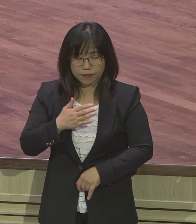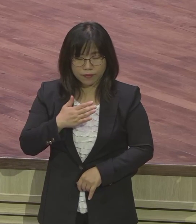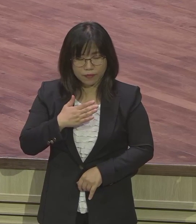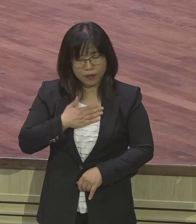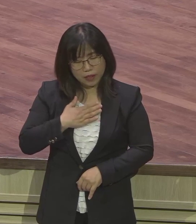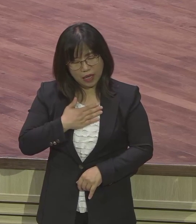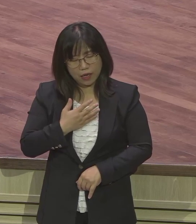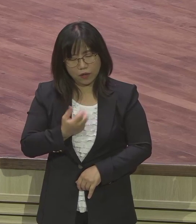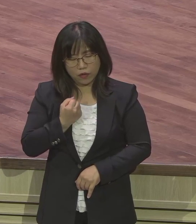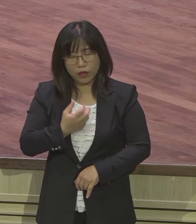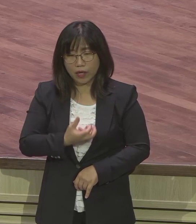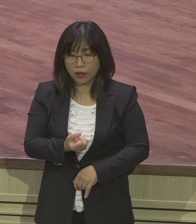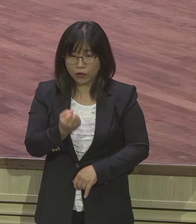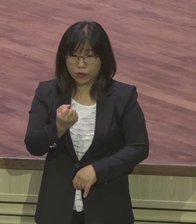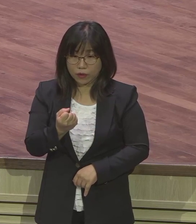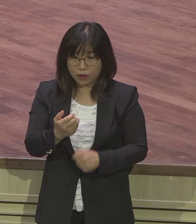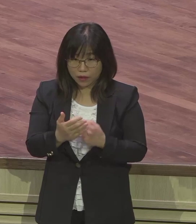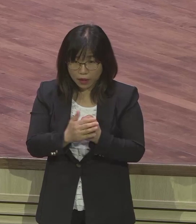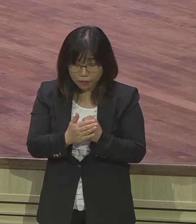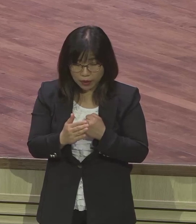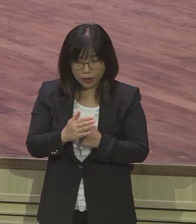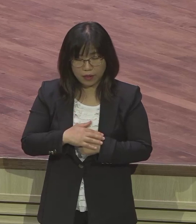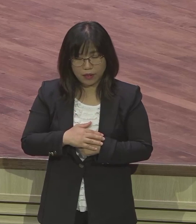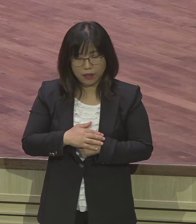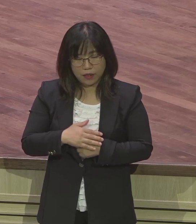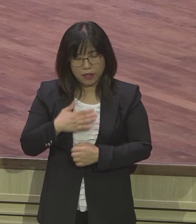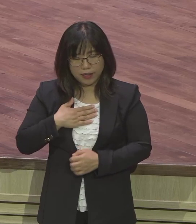때문에 내가 기분이 나빴어